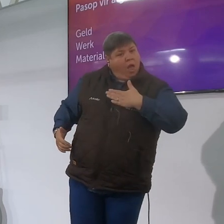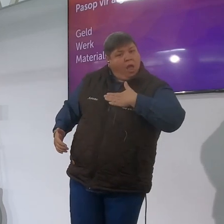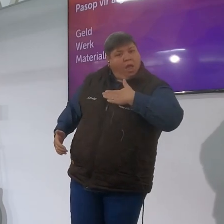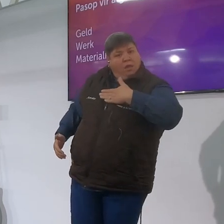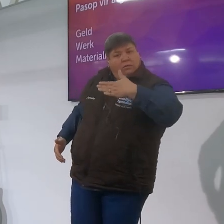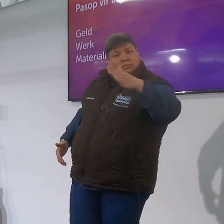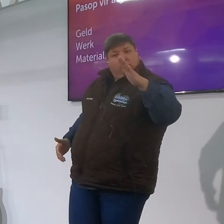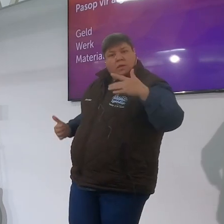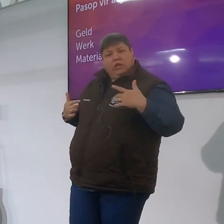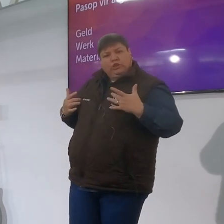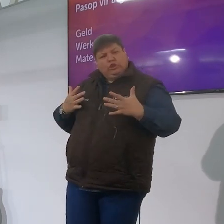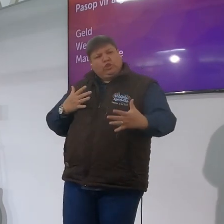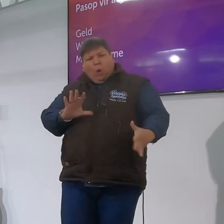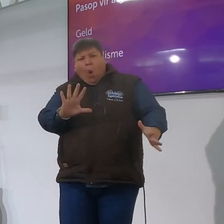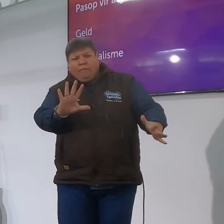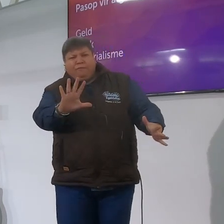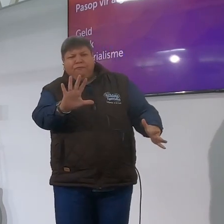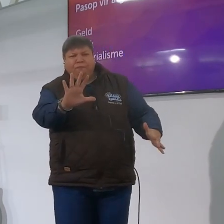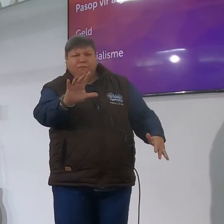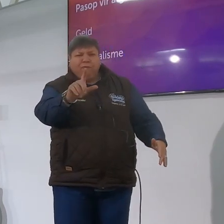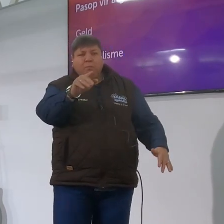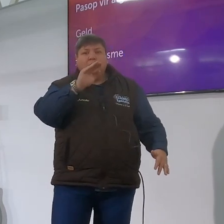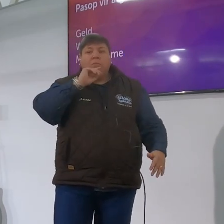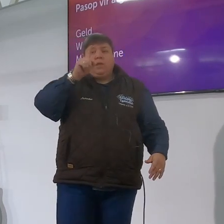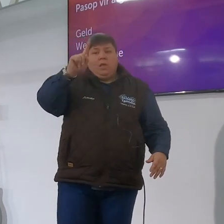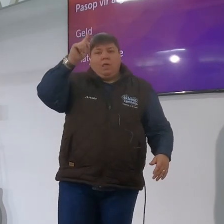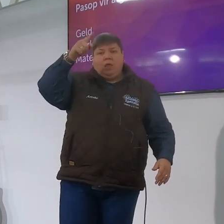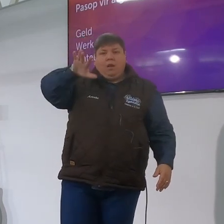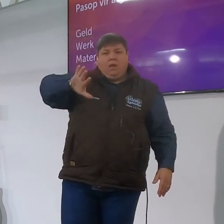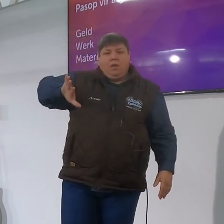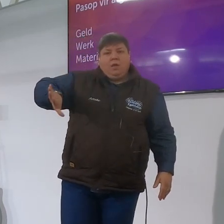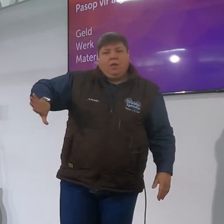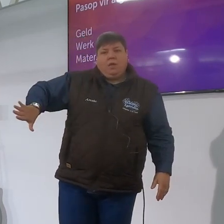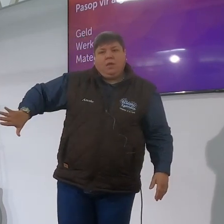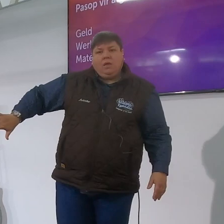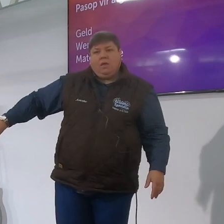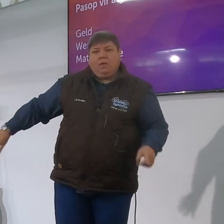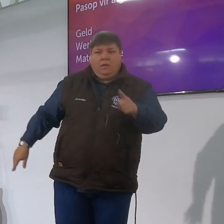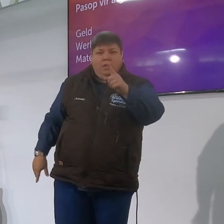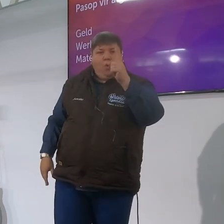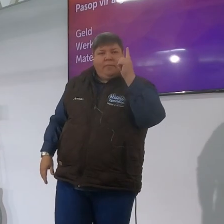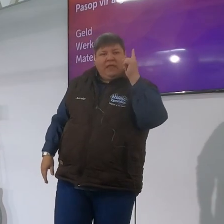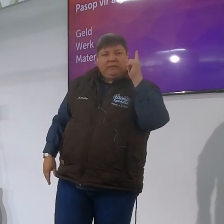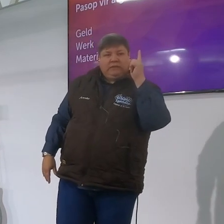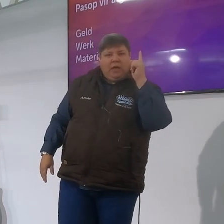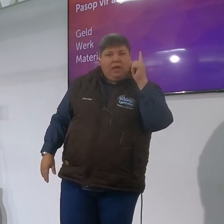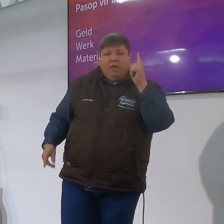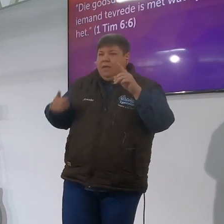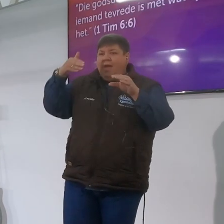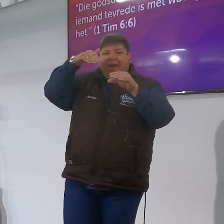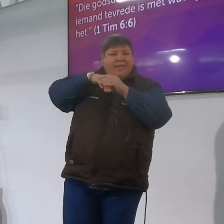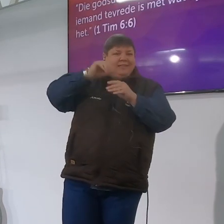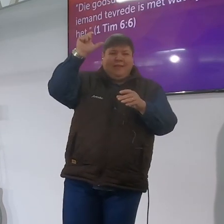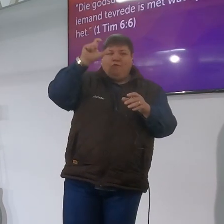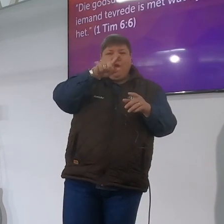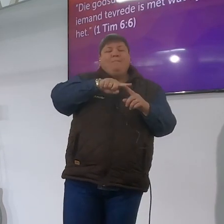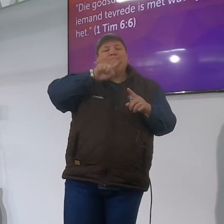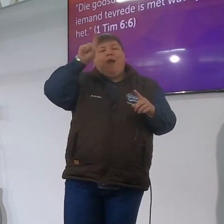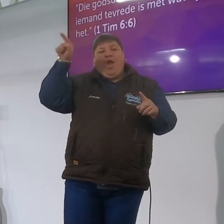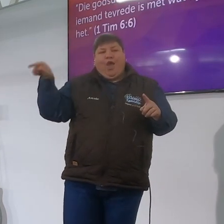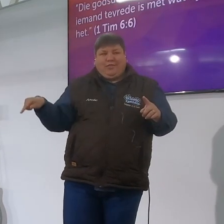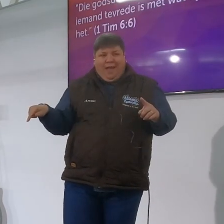en as ek so lewe as ek weer eens omdat jullie die huis is een beskerming dit is buiten die woord van Heer ek is nie binnen die woord van Heer